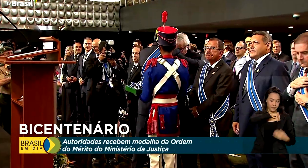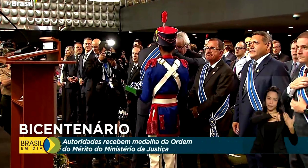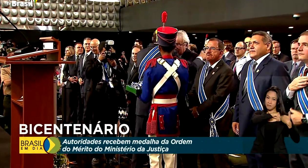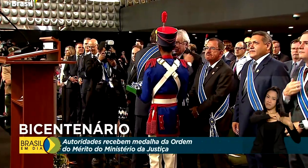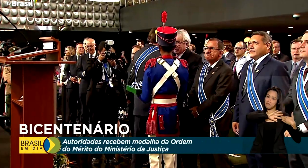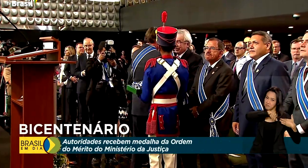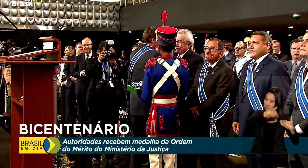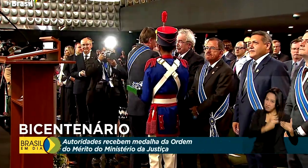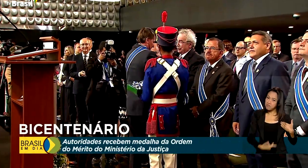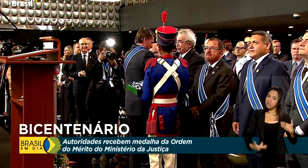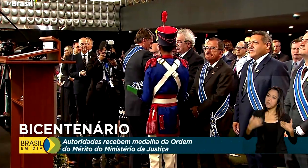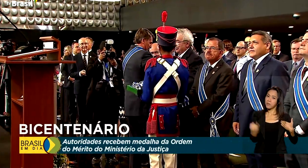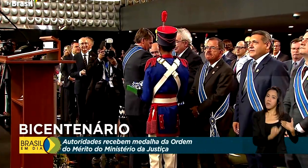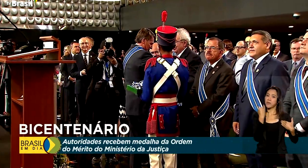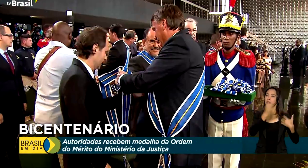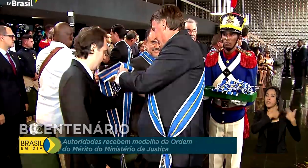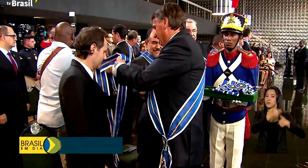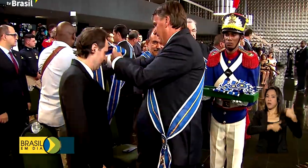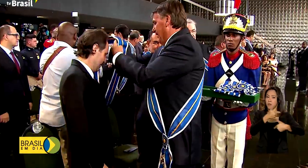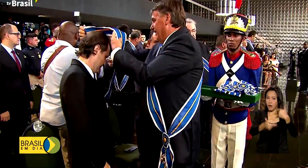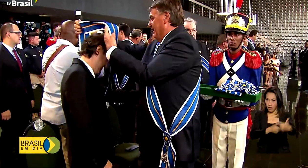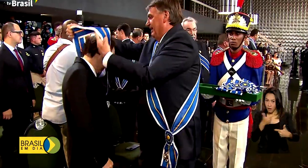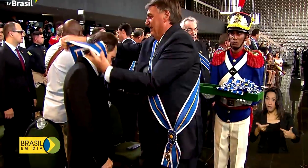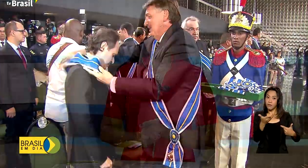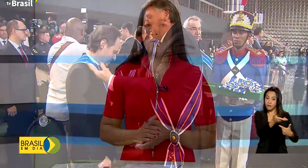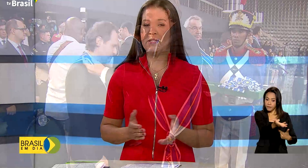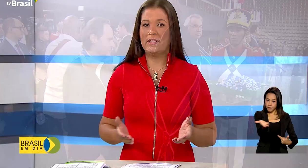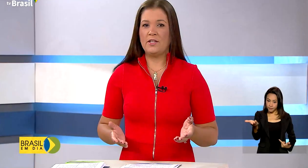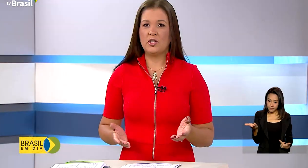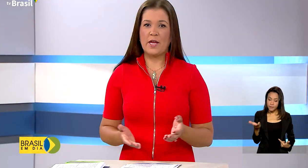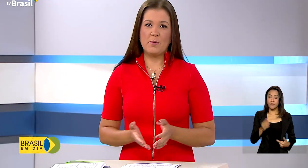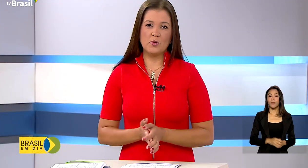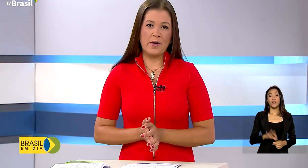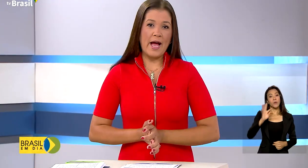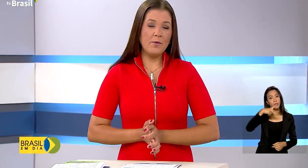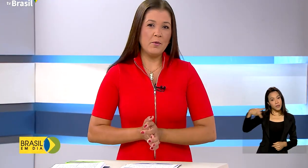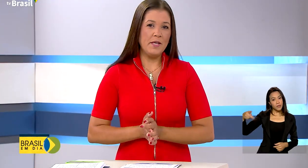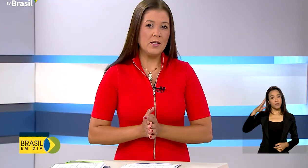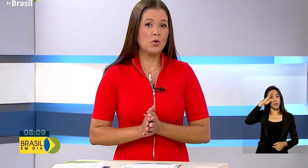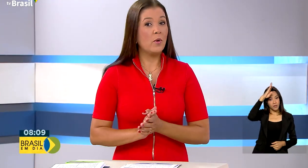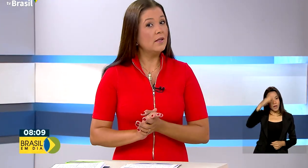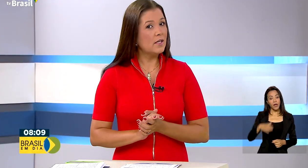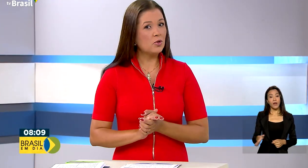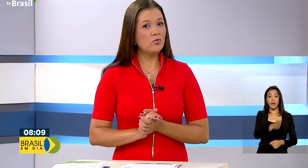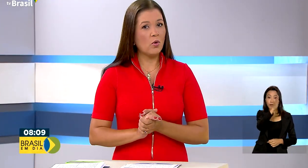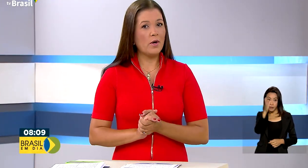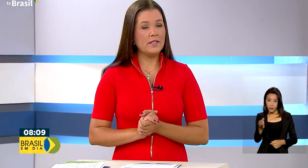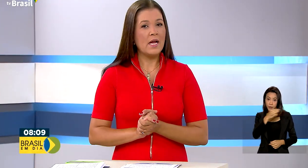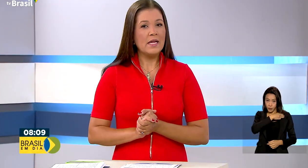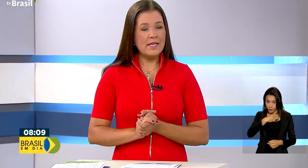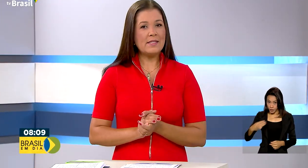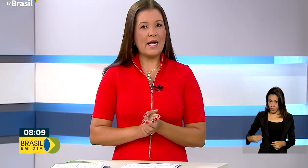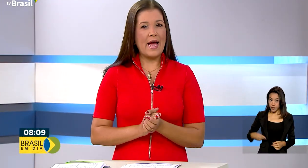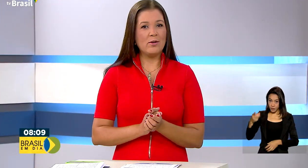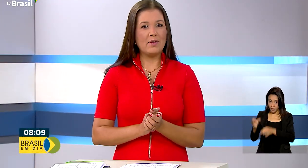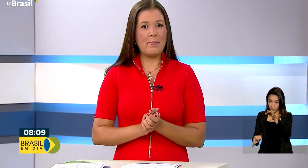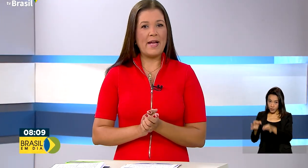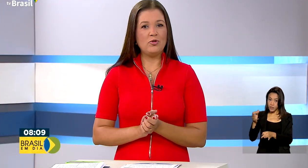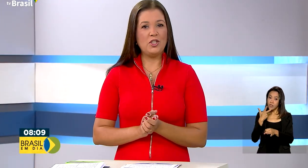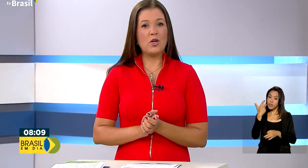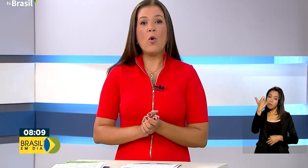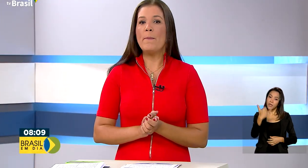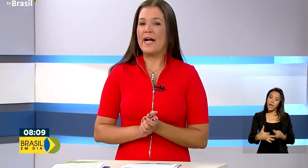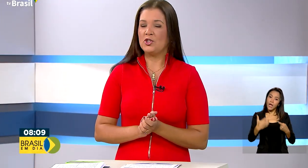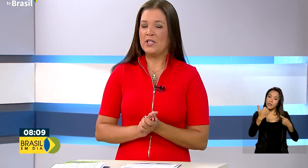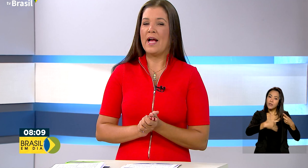com relevantes serviços prestados à instituição. O presidente Jair Bolsonaro e o ministro Anderson Torres destacaram o